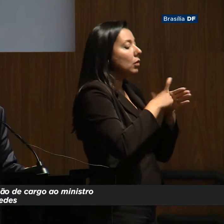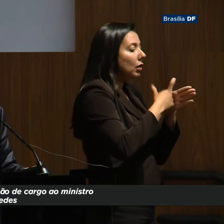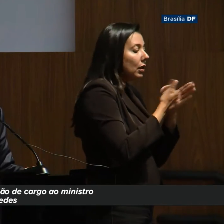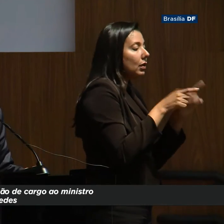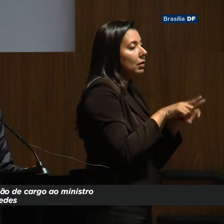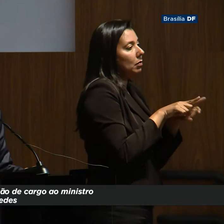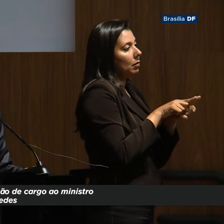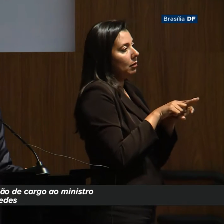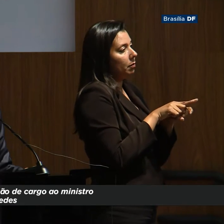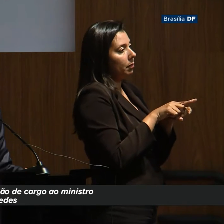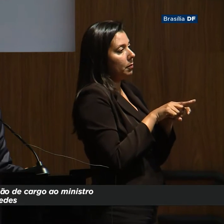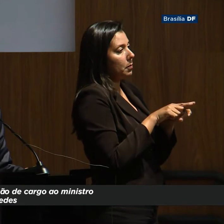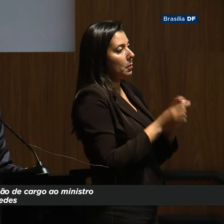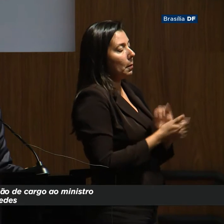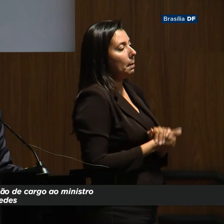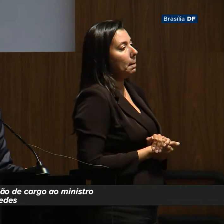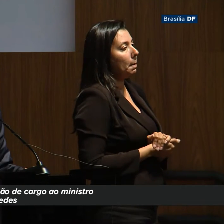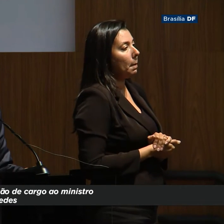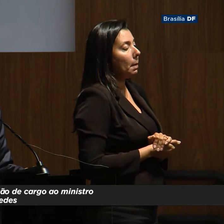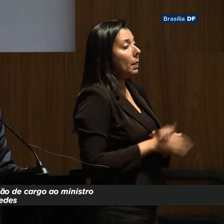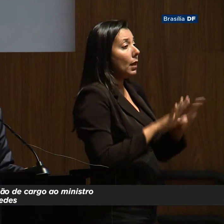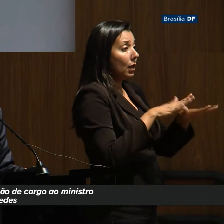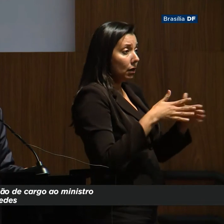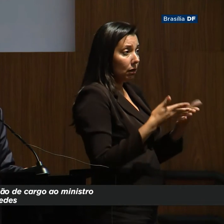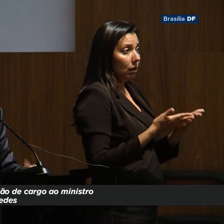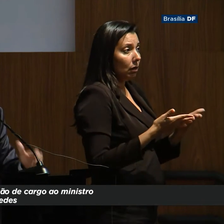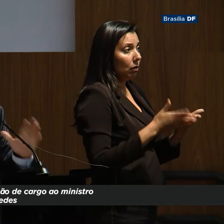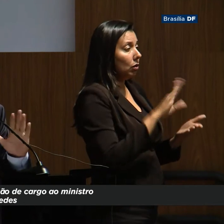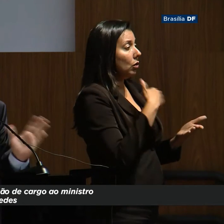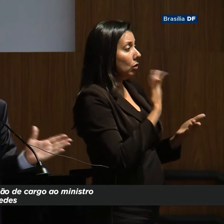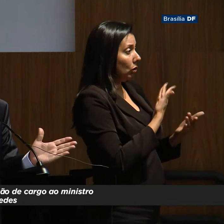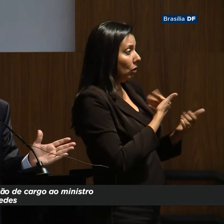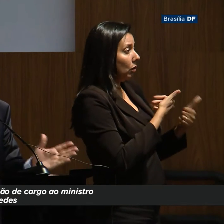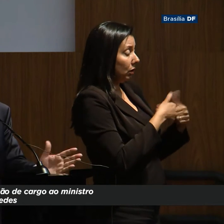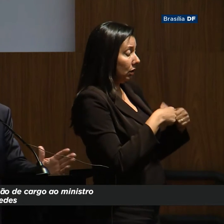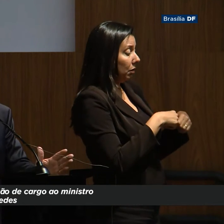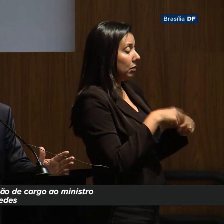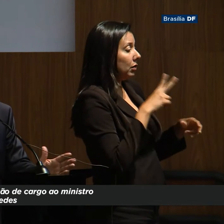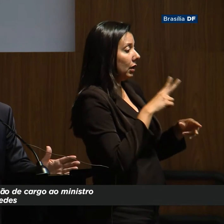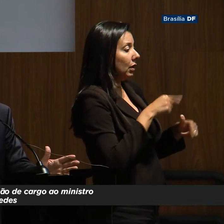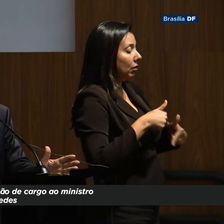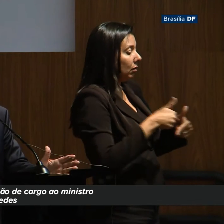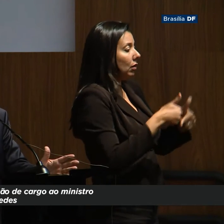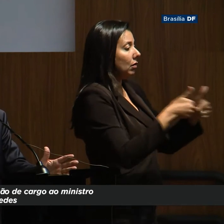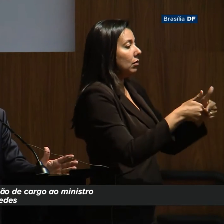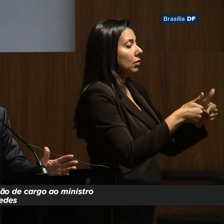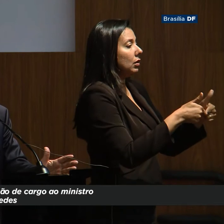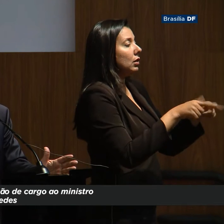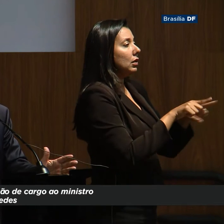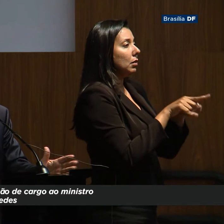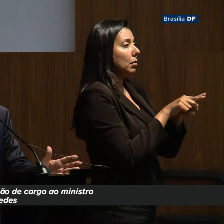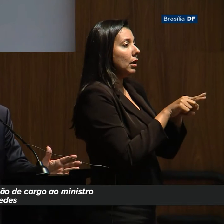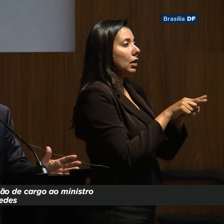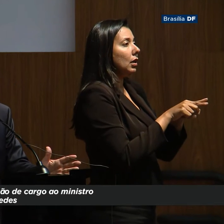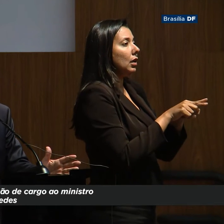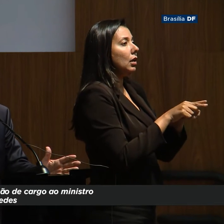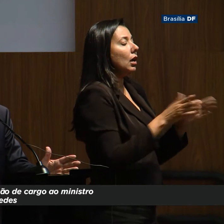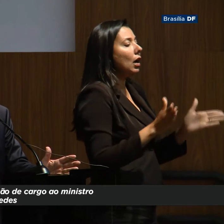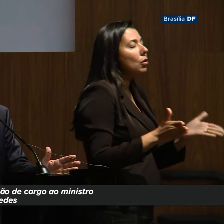superávit fiscal já. Então, nós estamos indo para esse combate, com essa atitude e